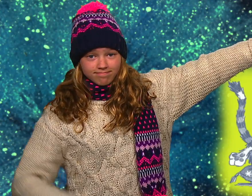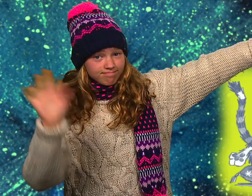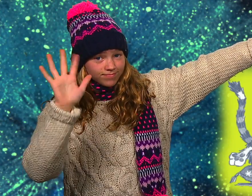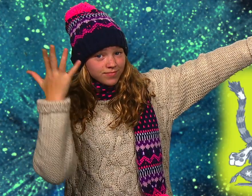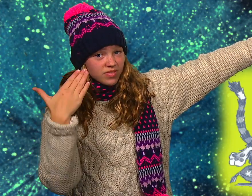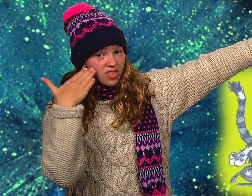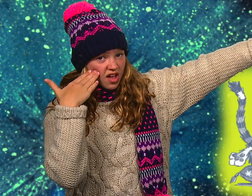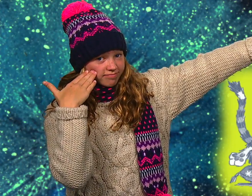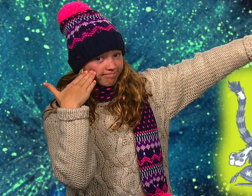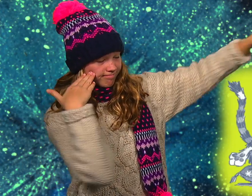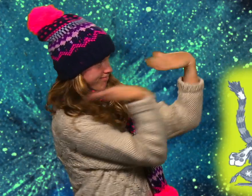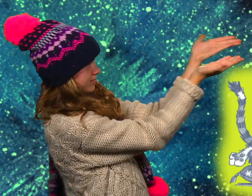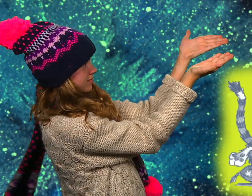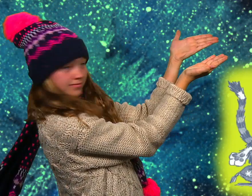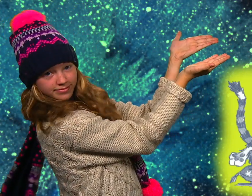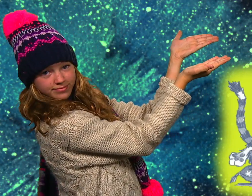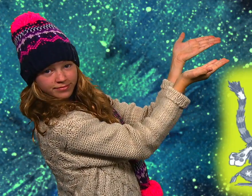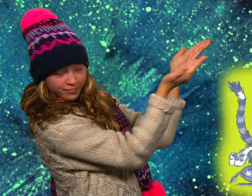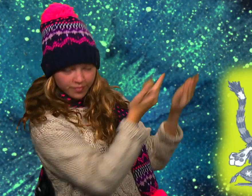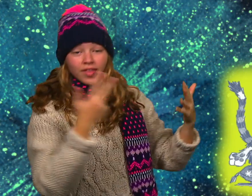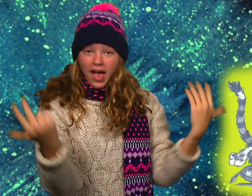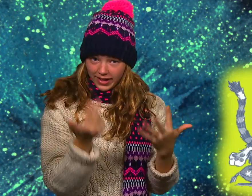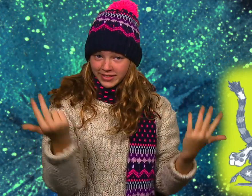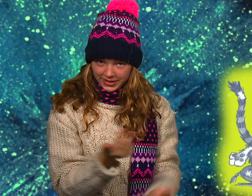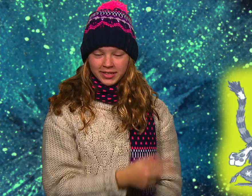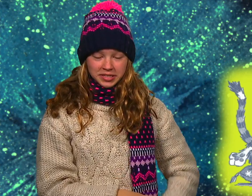Hallo, herzlich willkommen zum Tag 18.